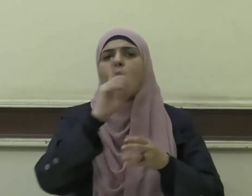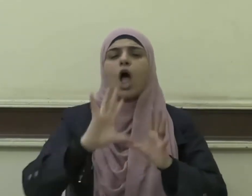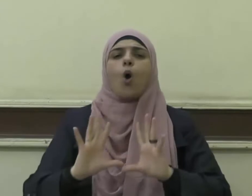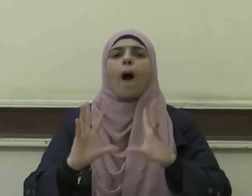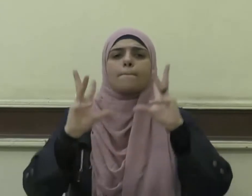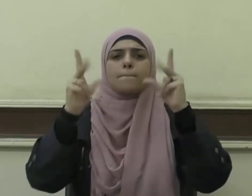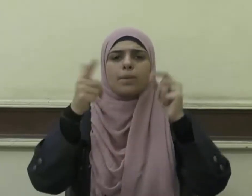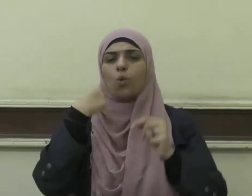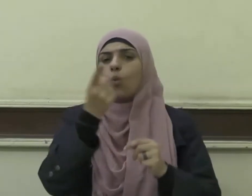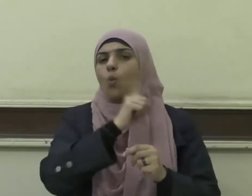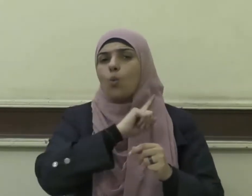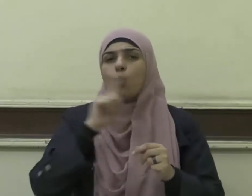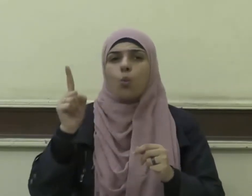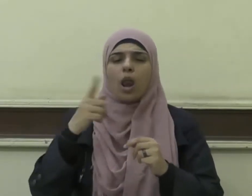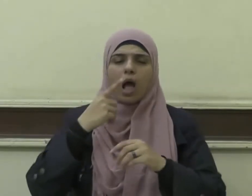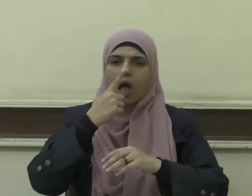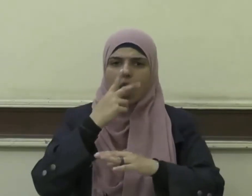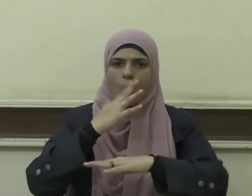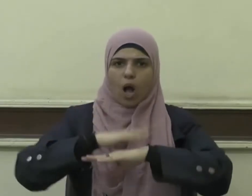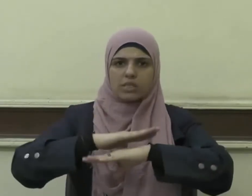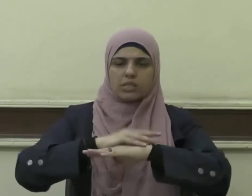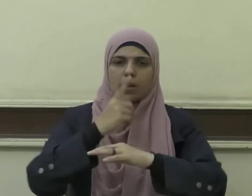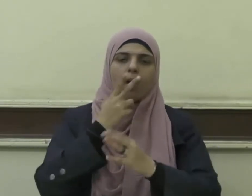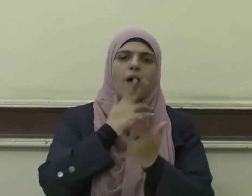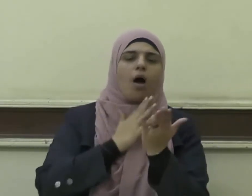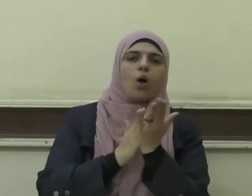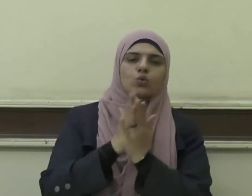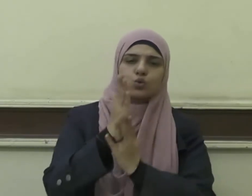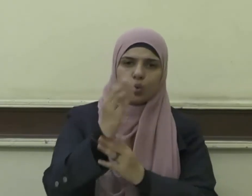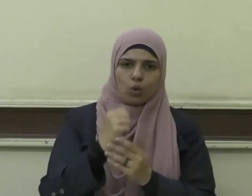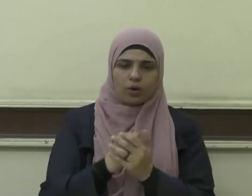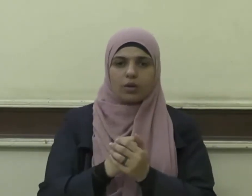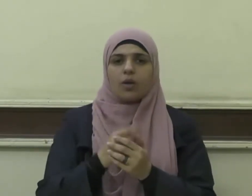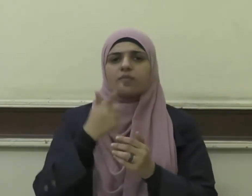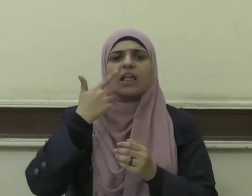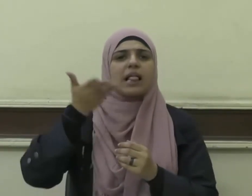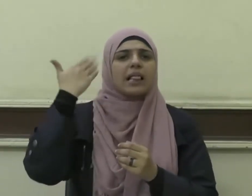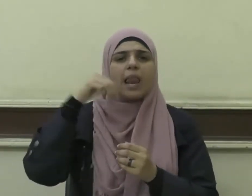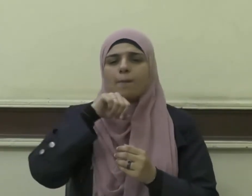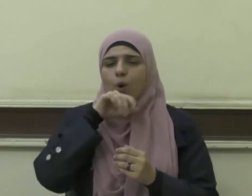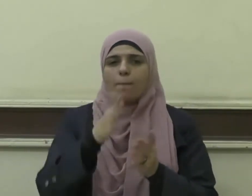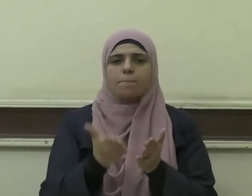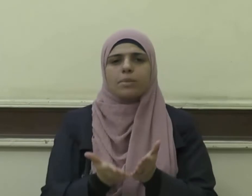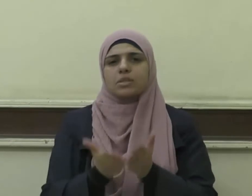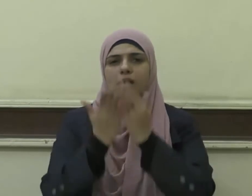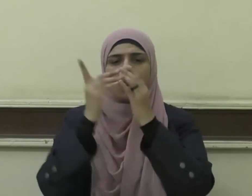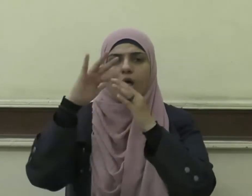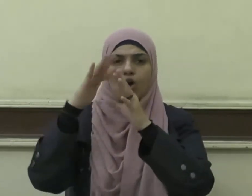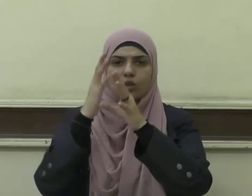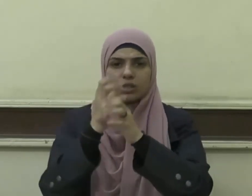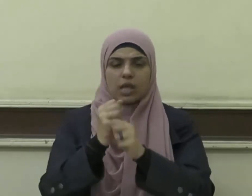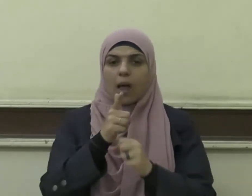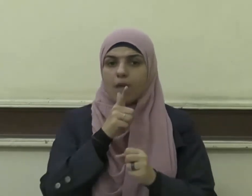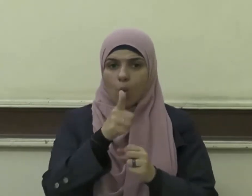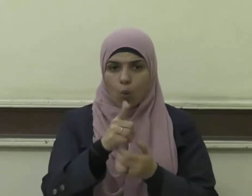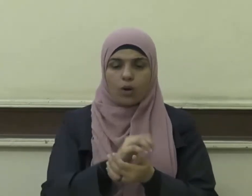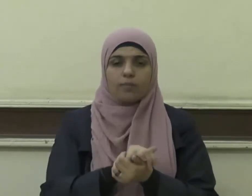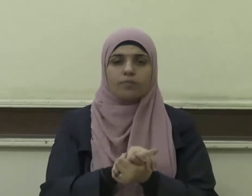ولا يهذب الأخلاق والسلوك فكان صلى الله عليه وسلم يقول سألوا